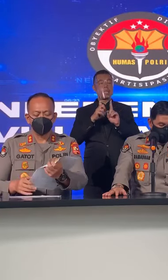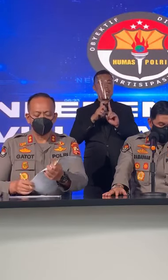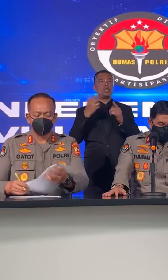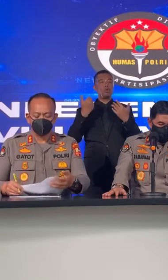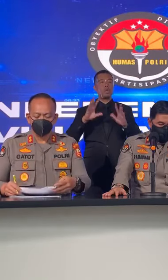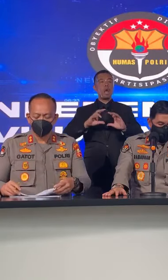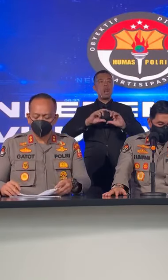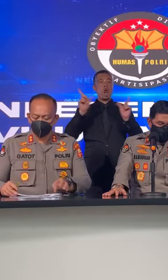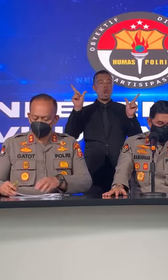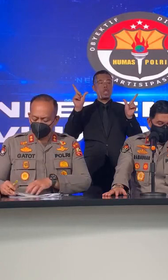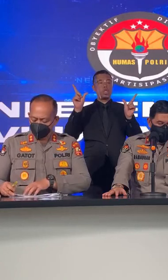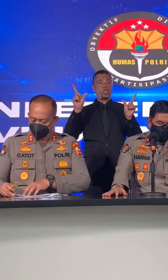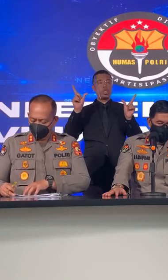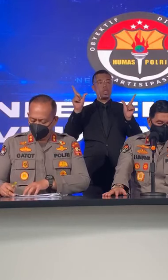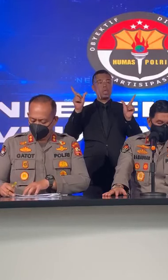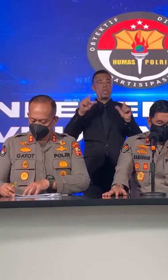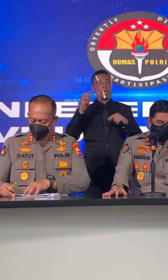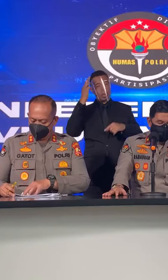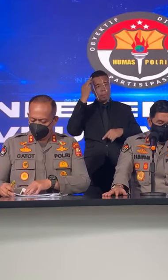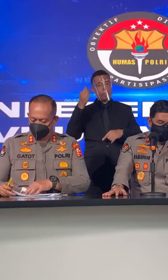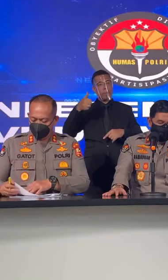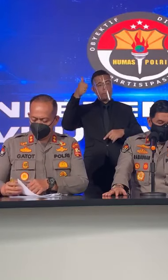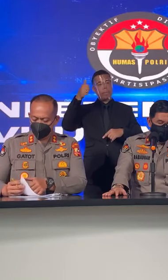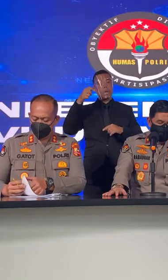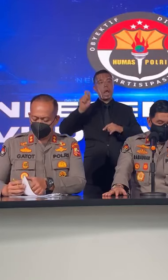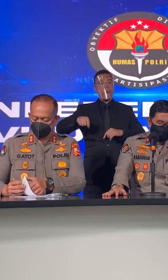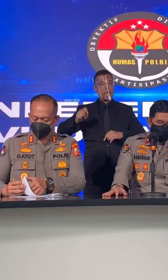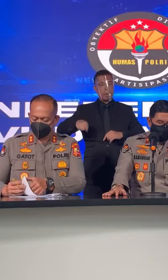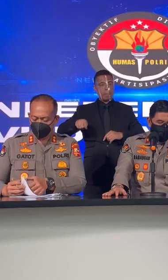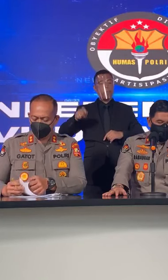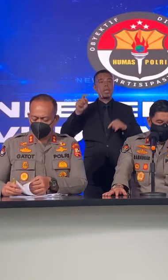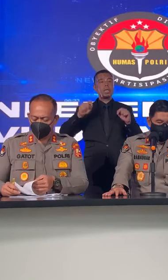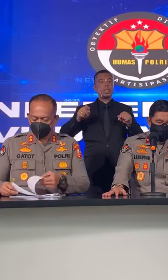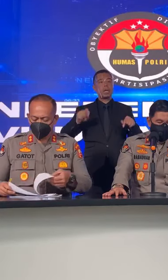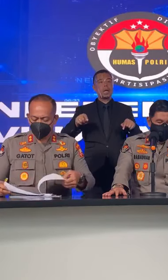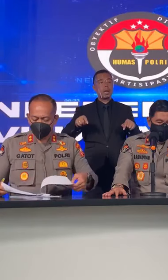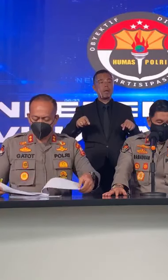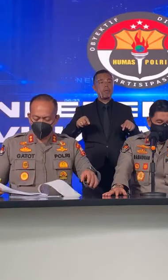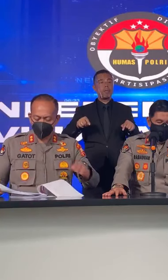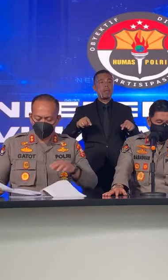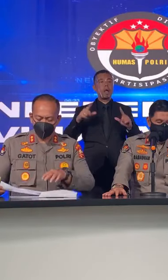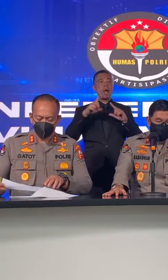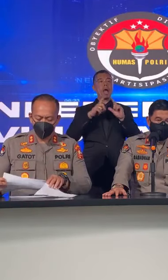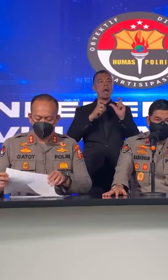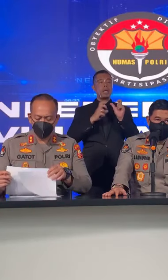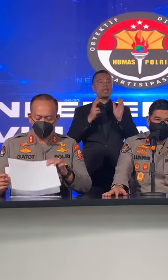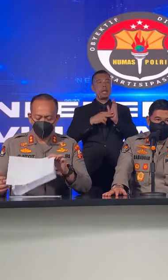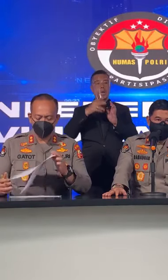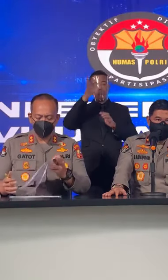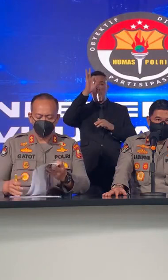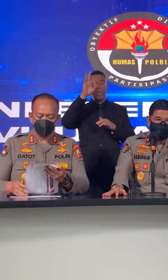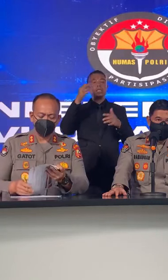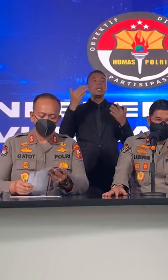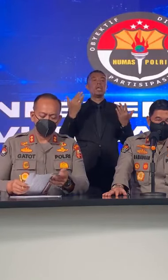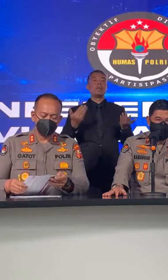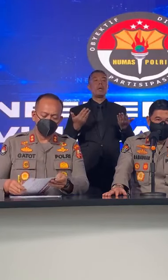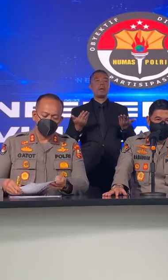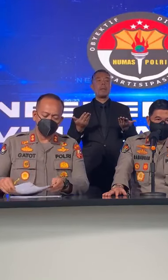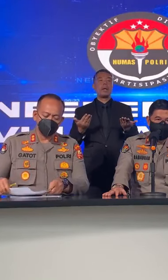Pimpinan Hakim Nah Statusnya Dia Sekarang Kan ASN Polri Nah Gimana